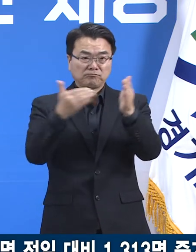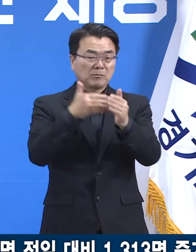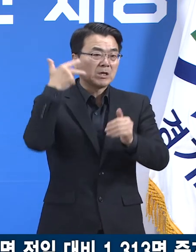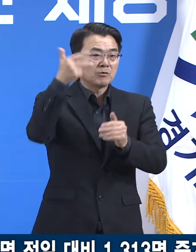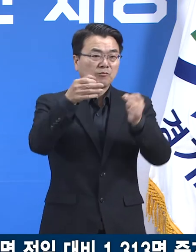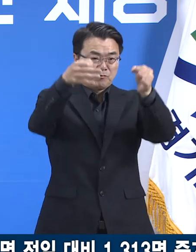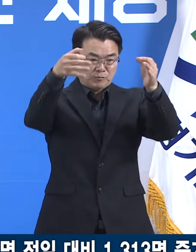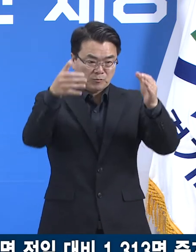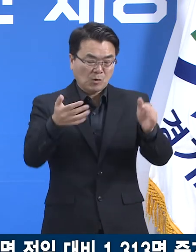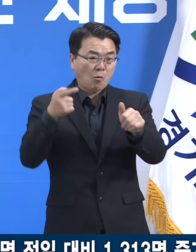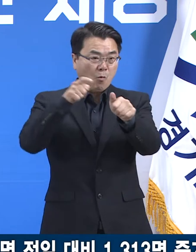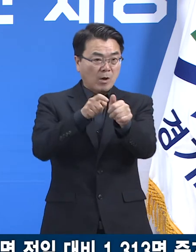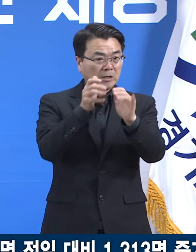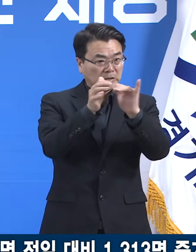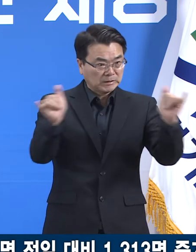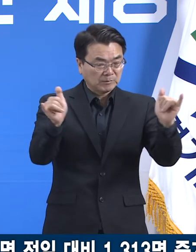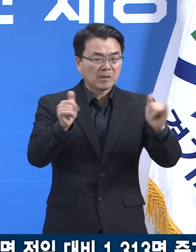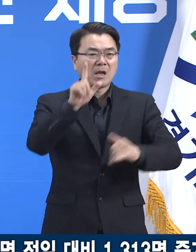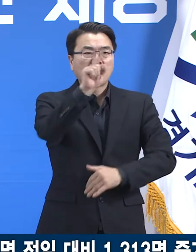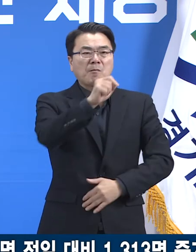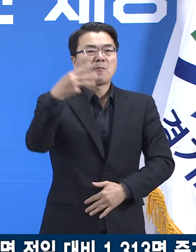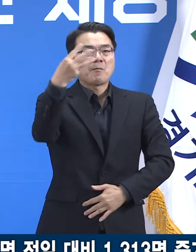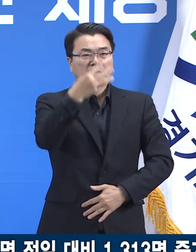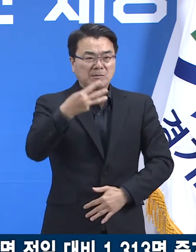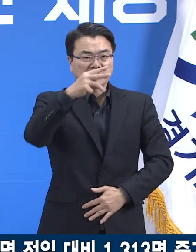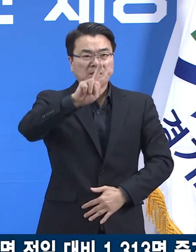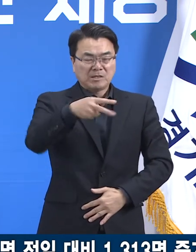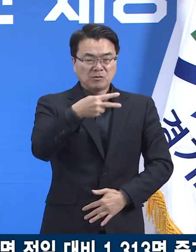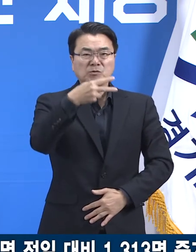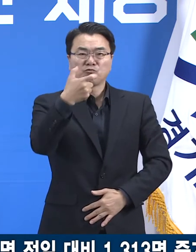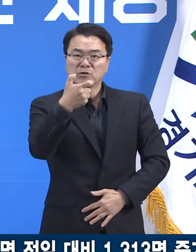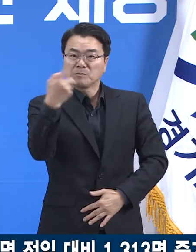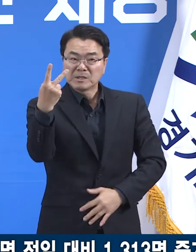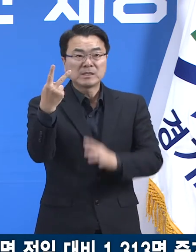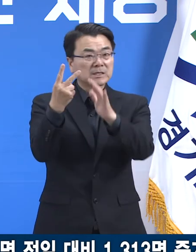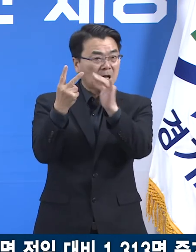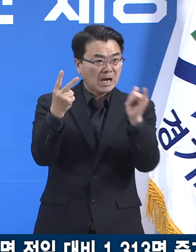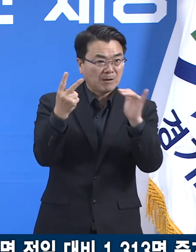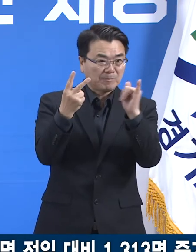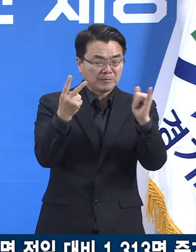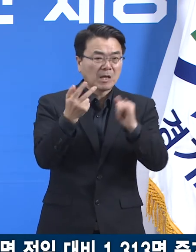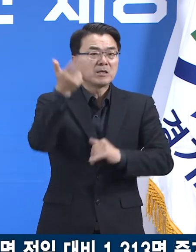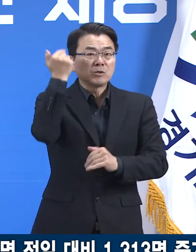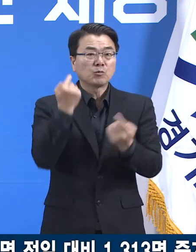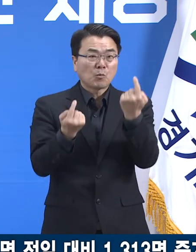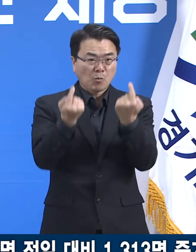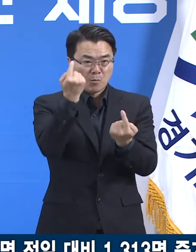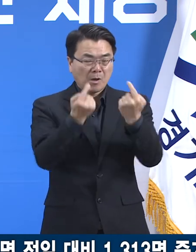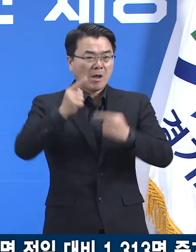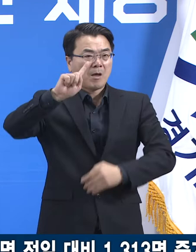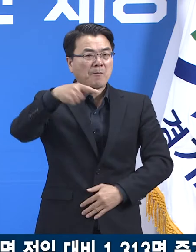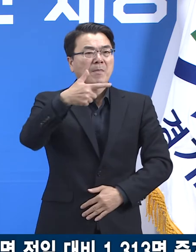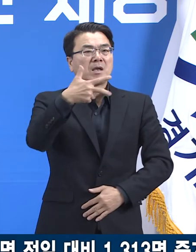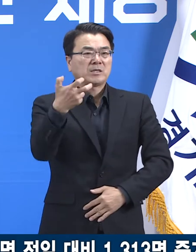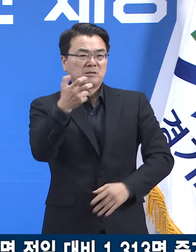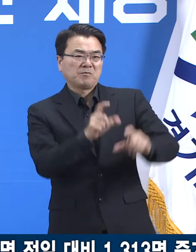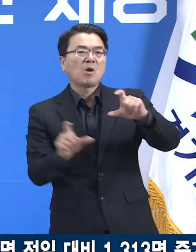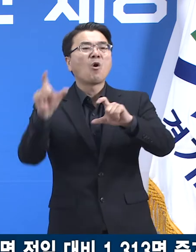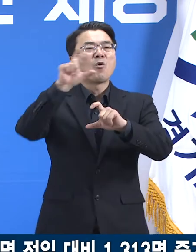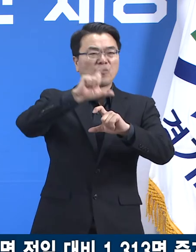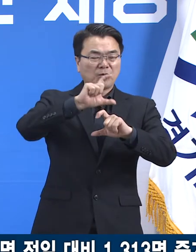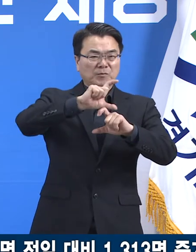주간 발생한 도내 확진자 수는 13,262명으로 전주 대비 117명 증가하였으며